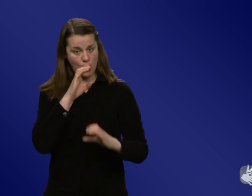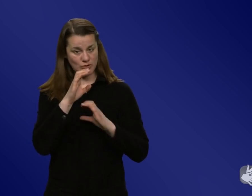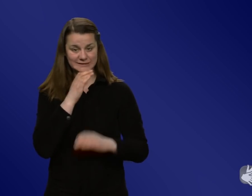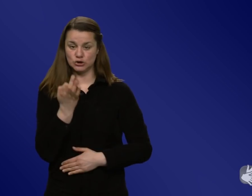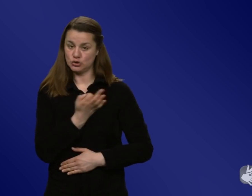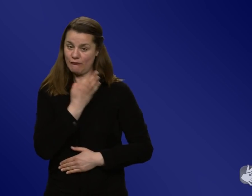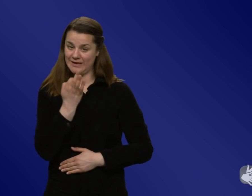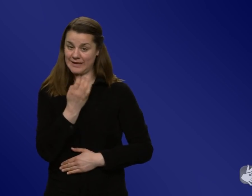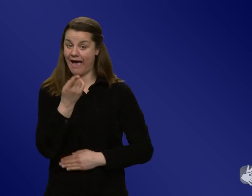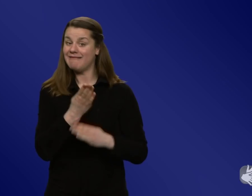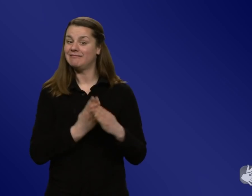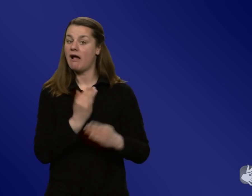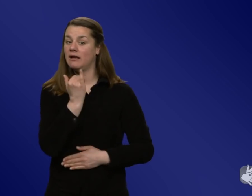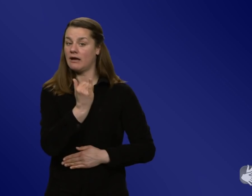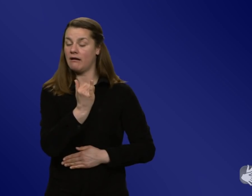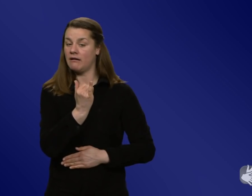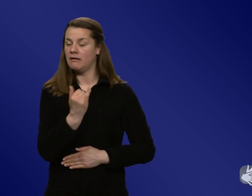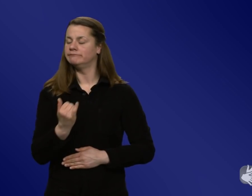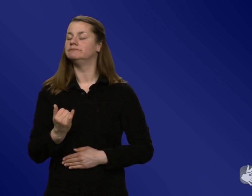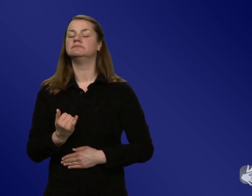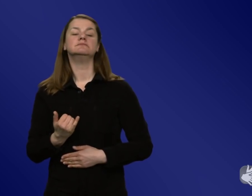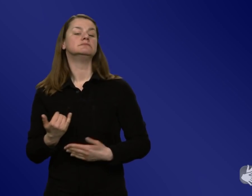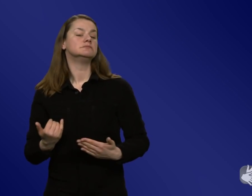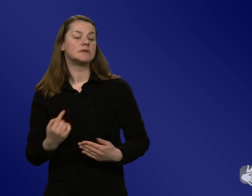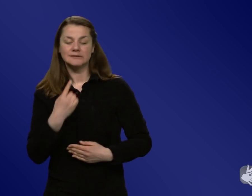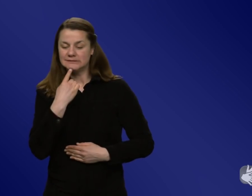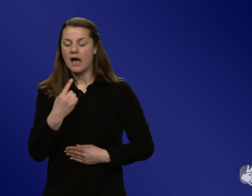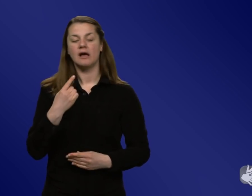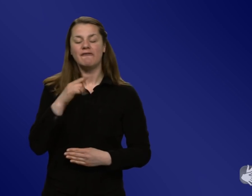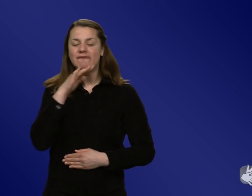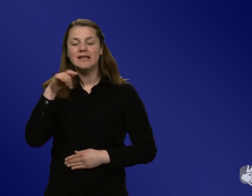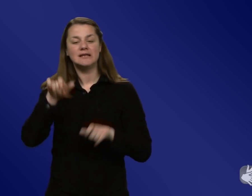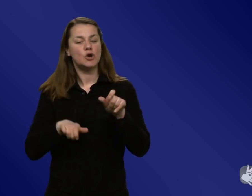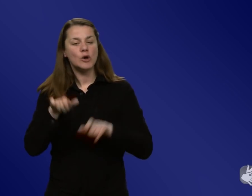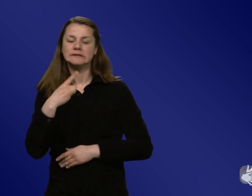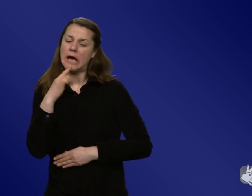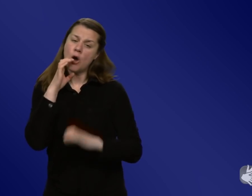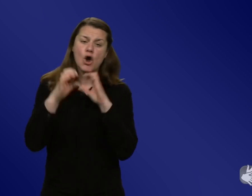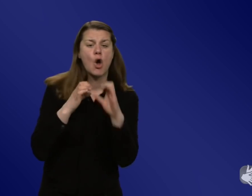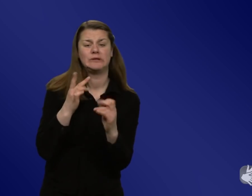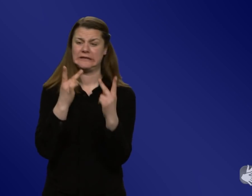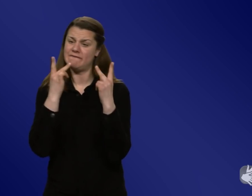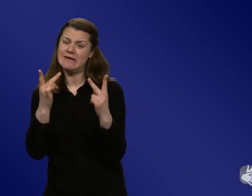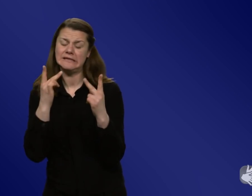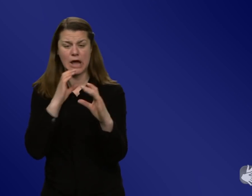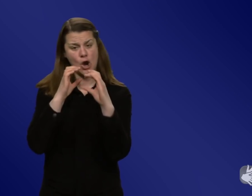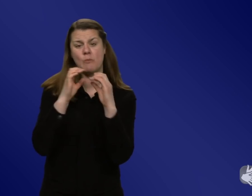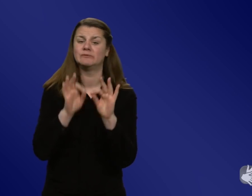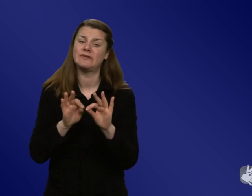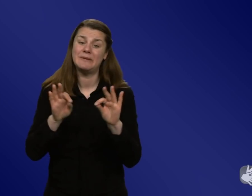Teil davon. Jetzt wird immer gesagt, Kommunikation ist so wichtig, wir müssen Kommunikation verbessern. Aber wenn Sie Regeln haben, die